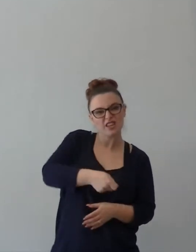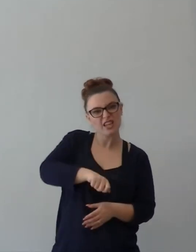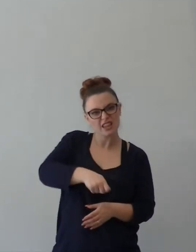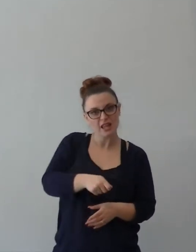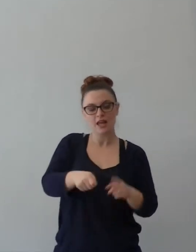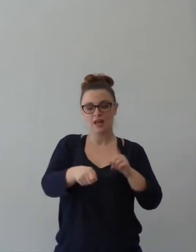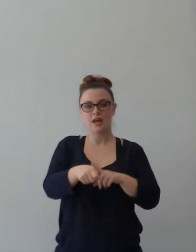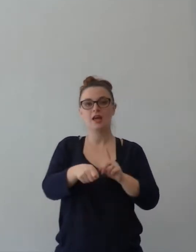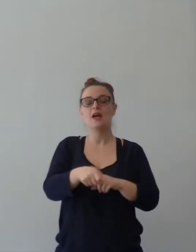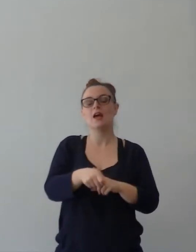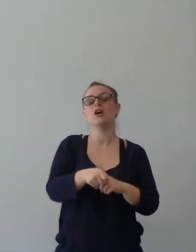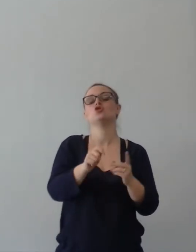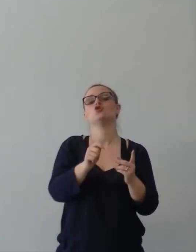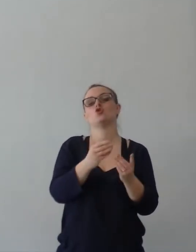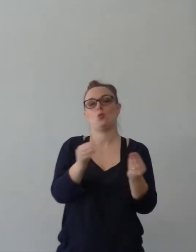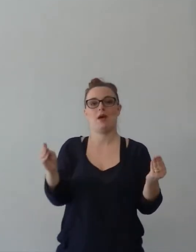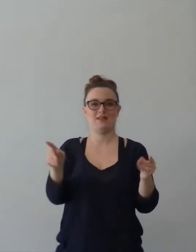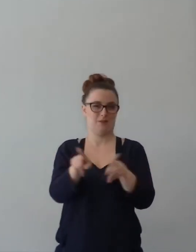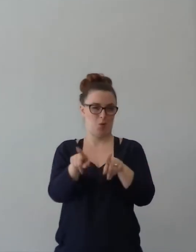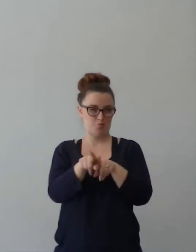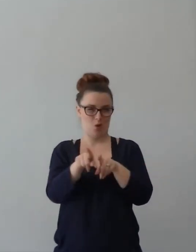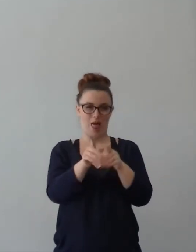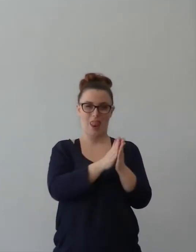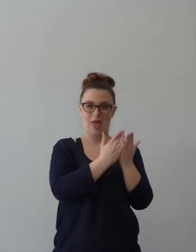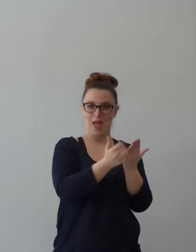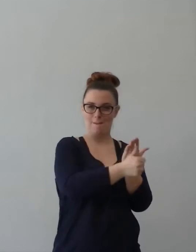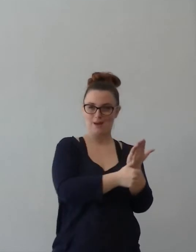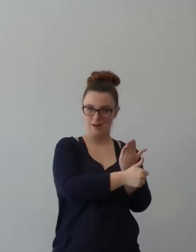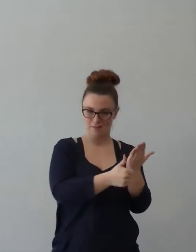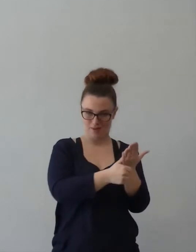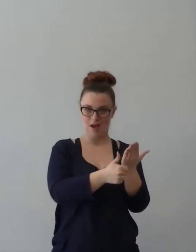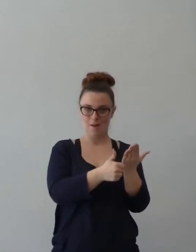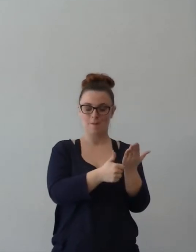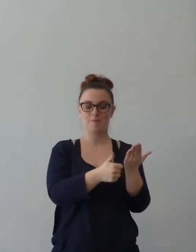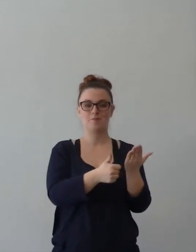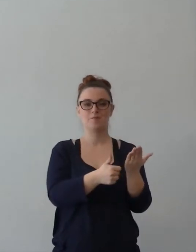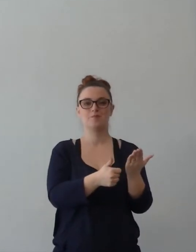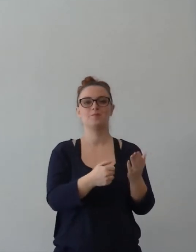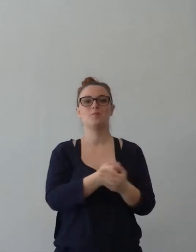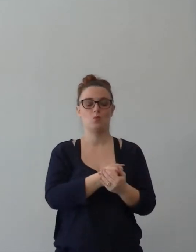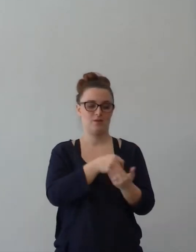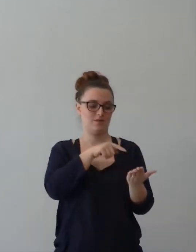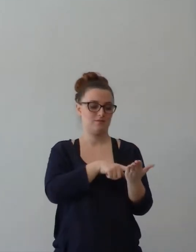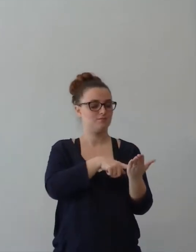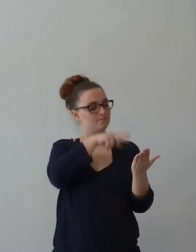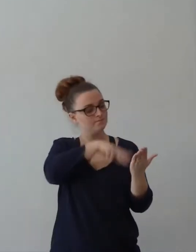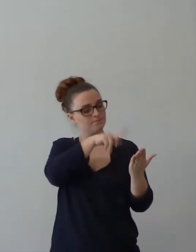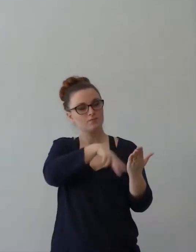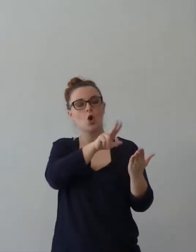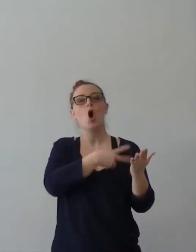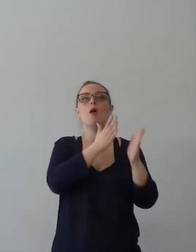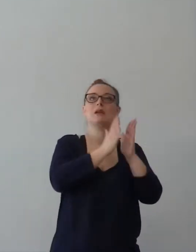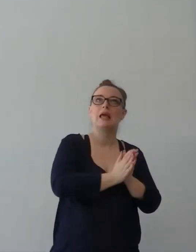precedenti, la Bibbia, le opere che il Signore ha messo per farmi crescere, la preghiera, la